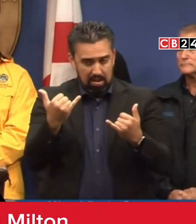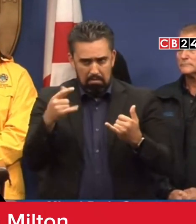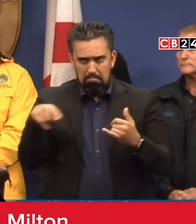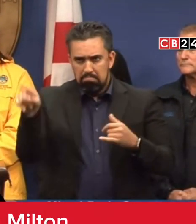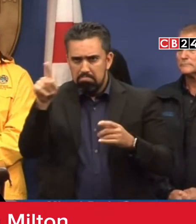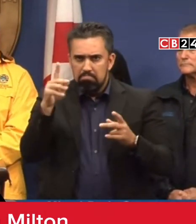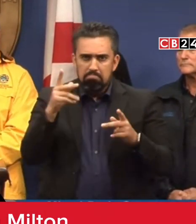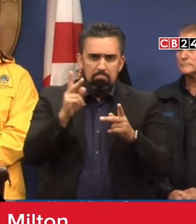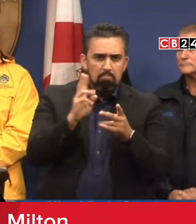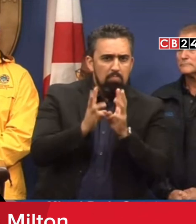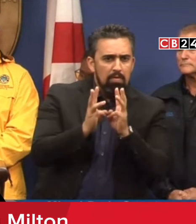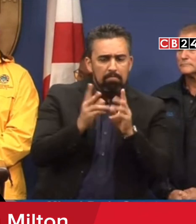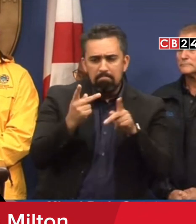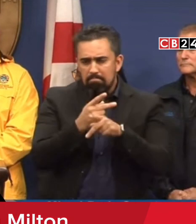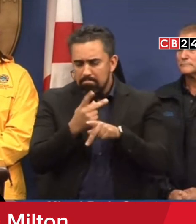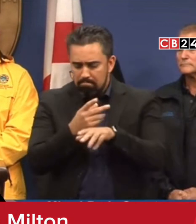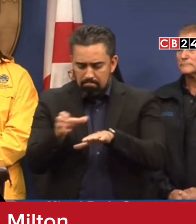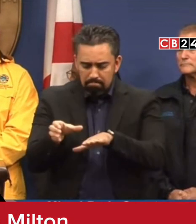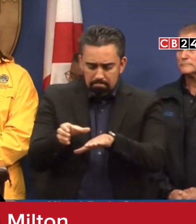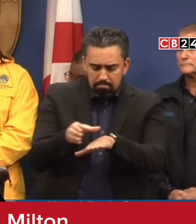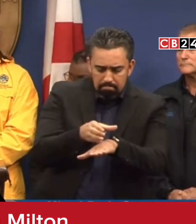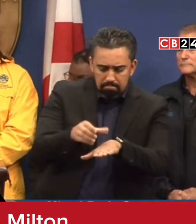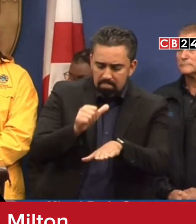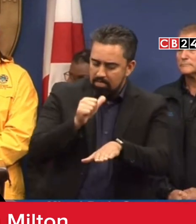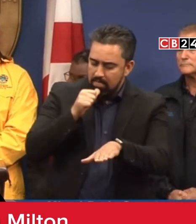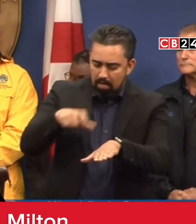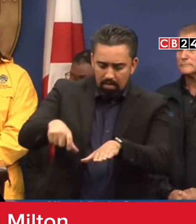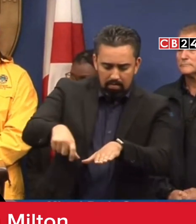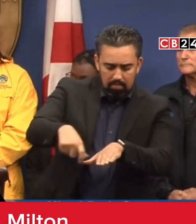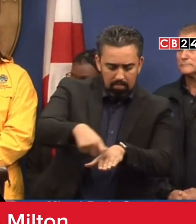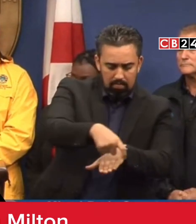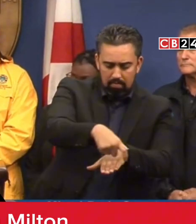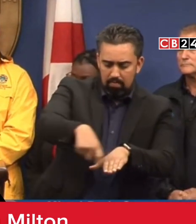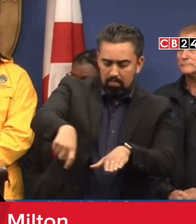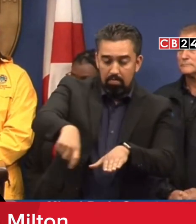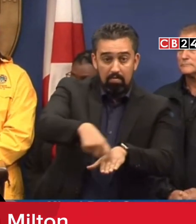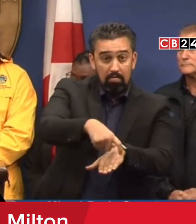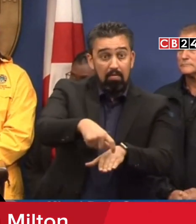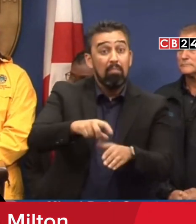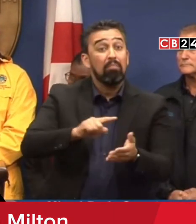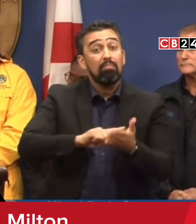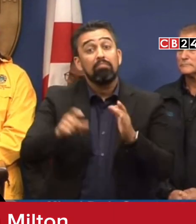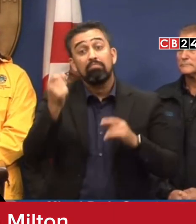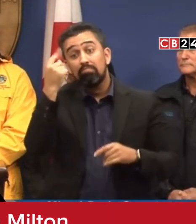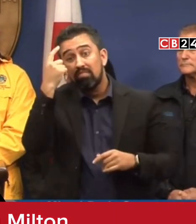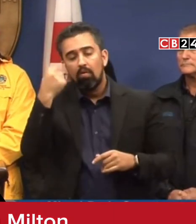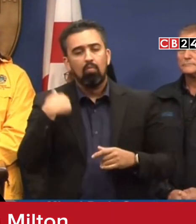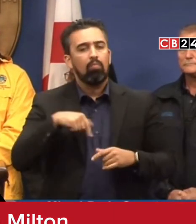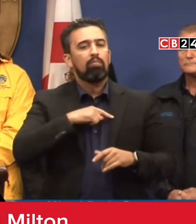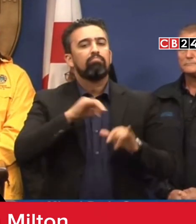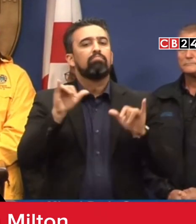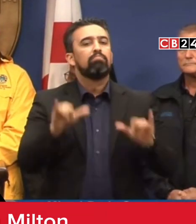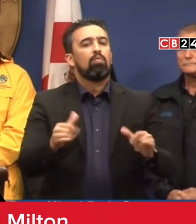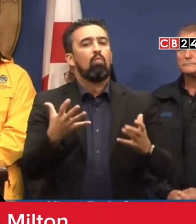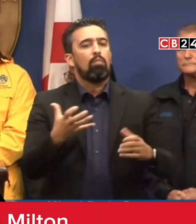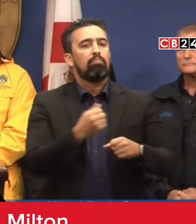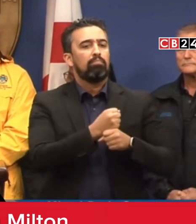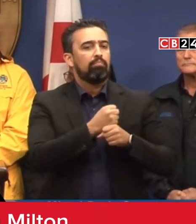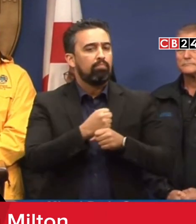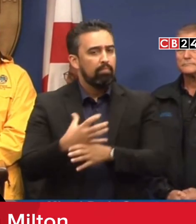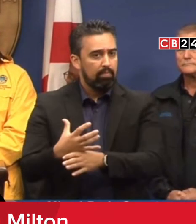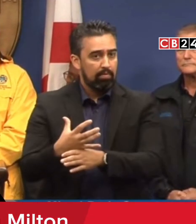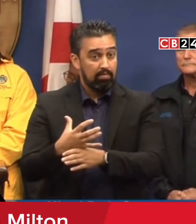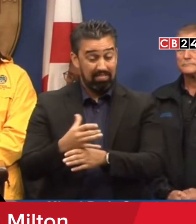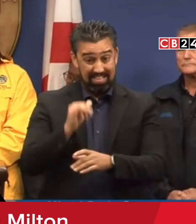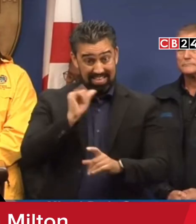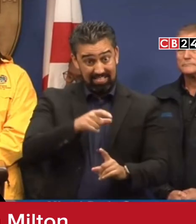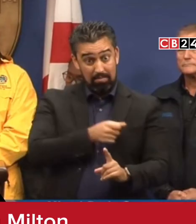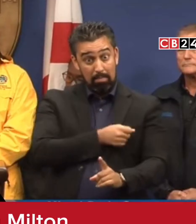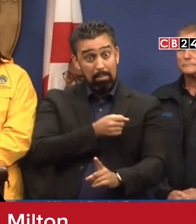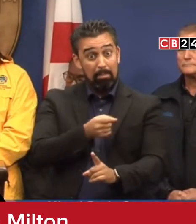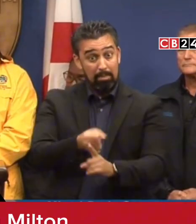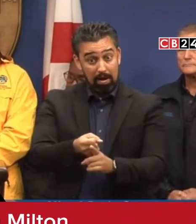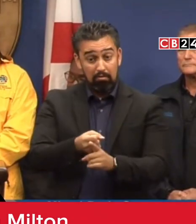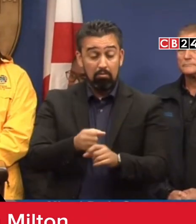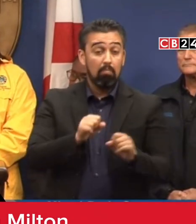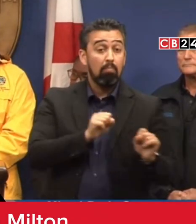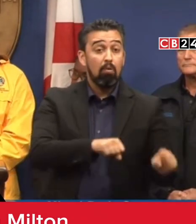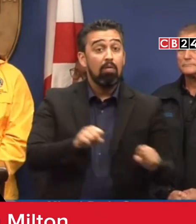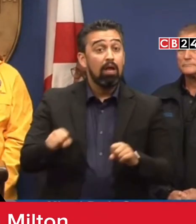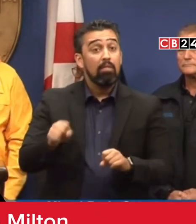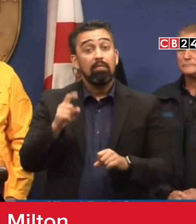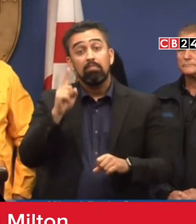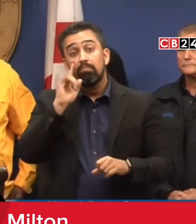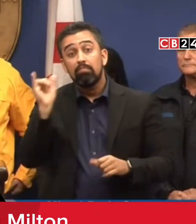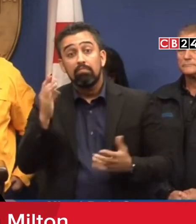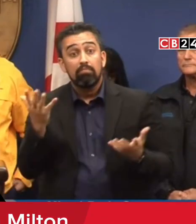esta es una tormenta importante y es importante que estemos preparados. Los impactos probables en Miami-Dade incluyen